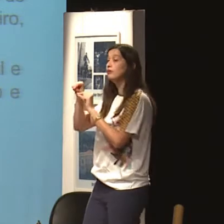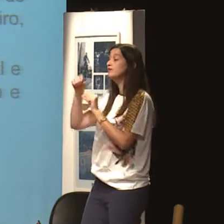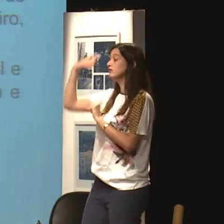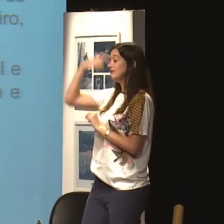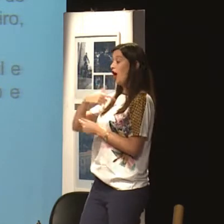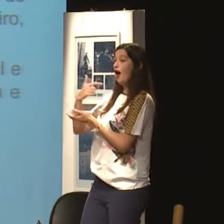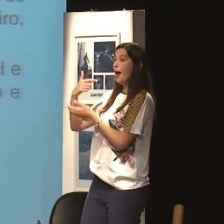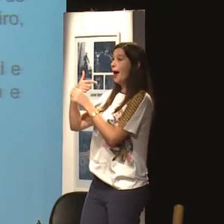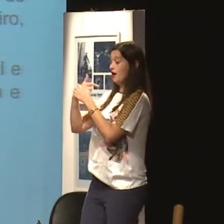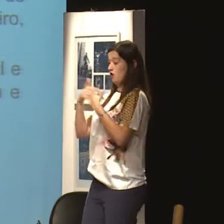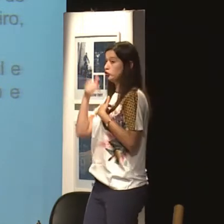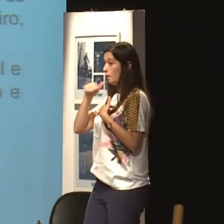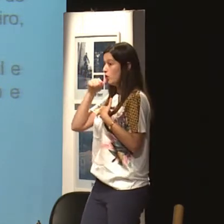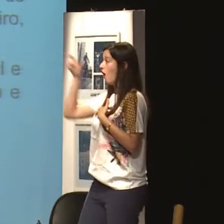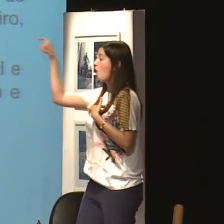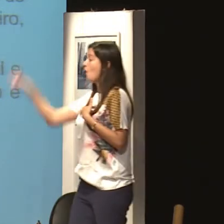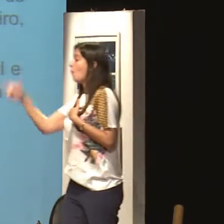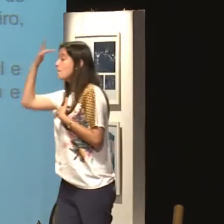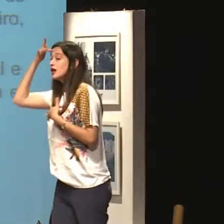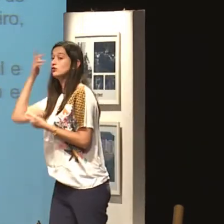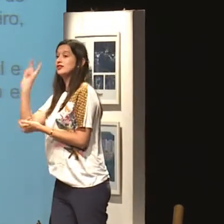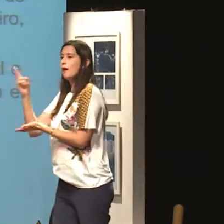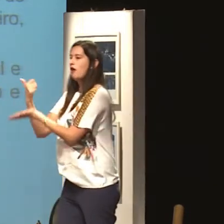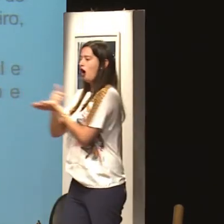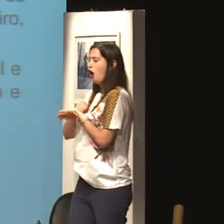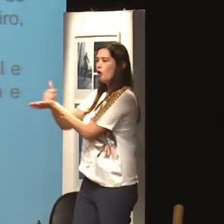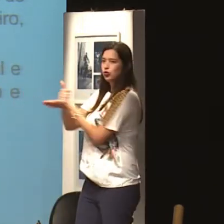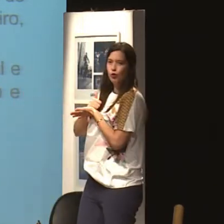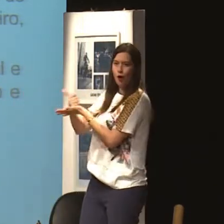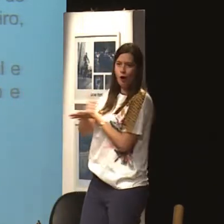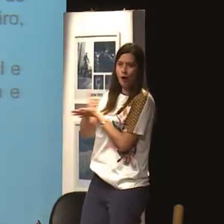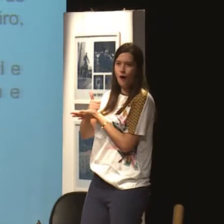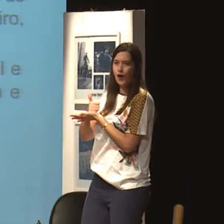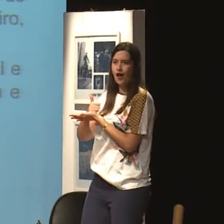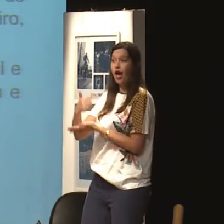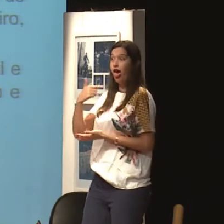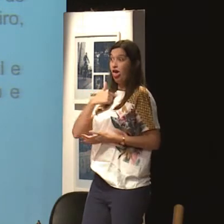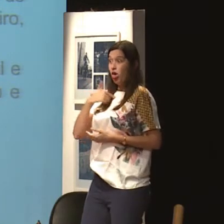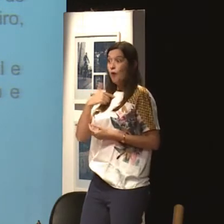É a mulher, por exemplo, eu como mulher e um homem que sempre tenta me controlar